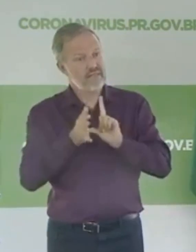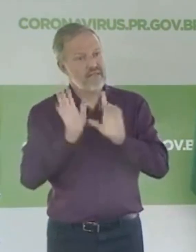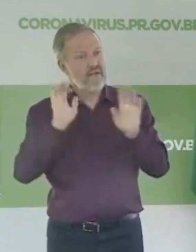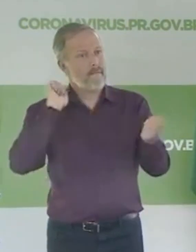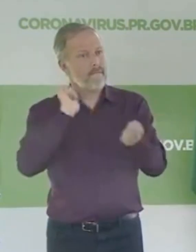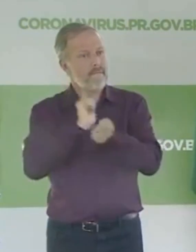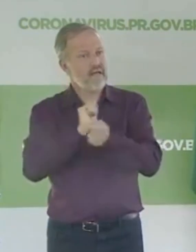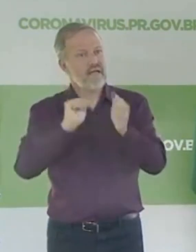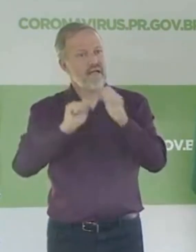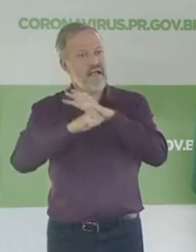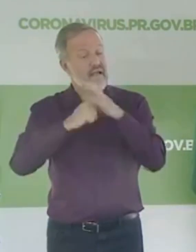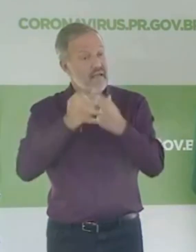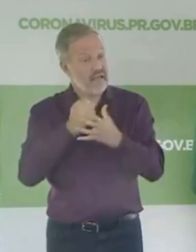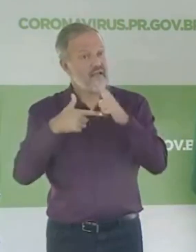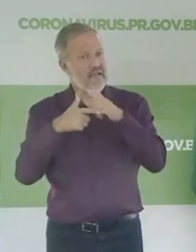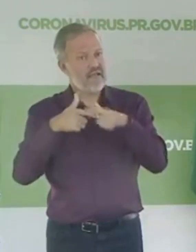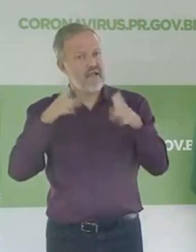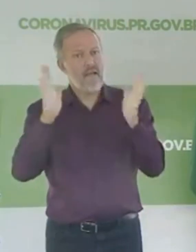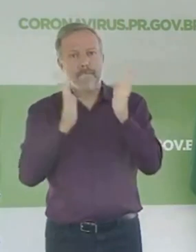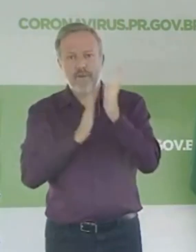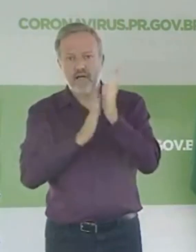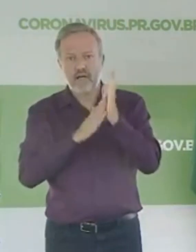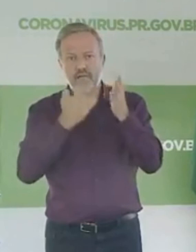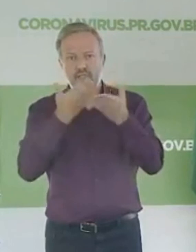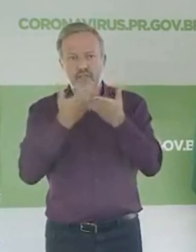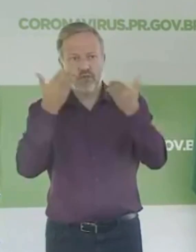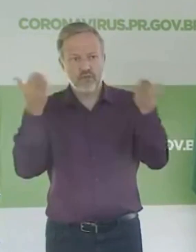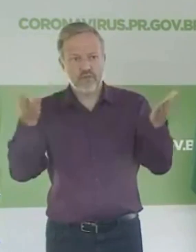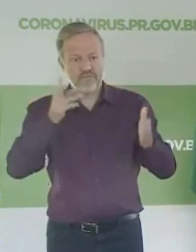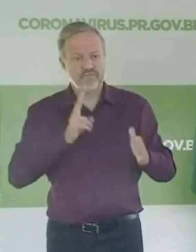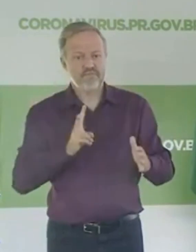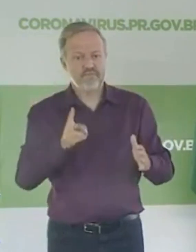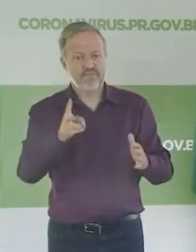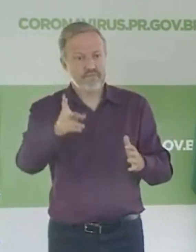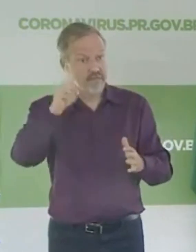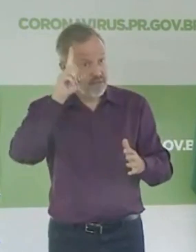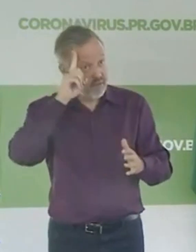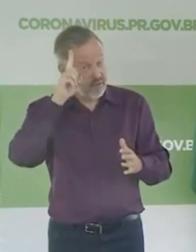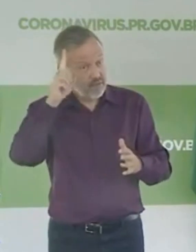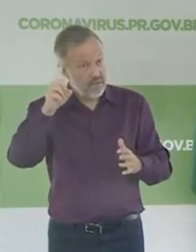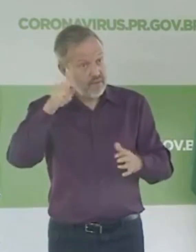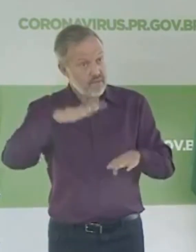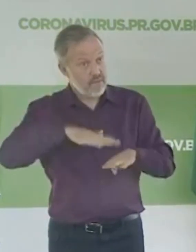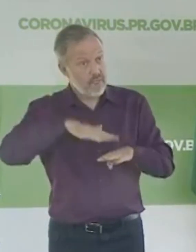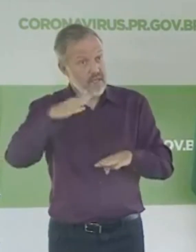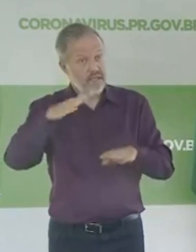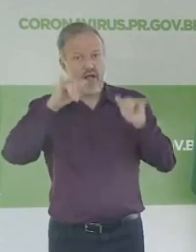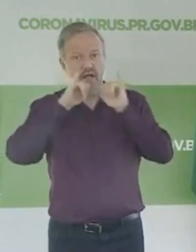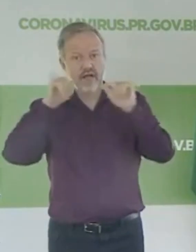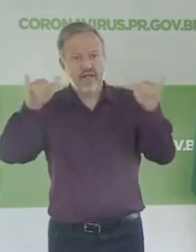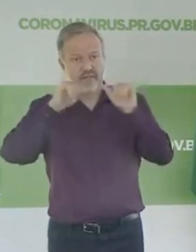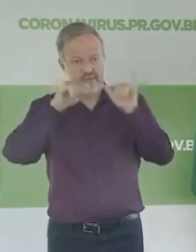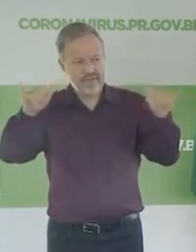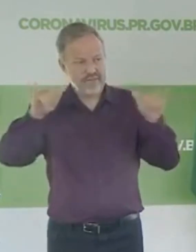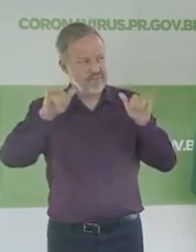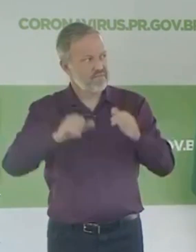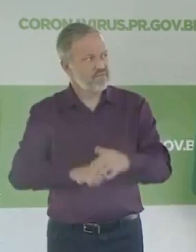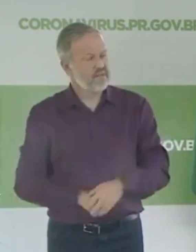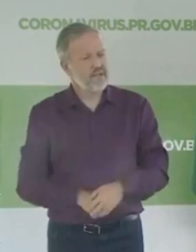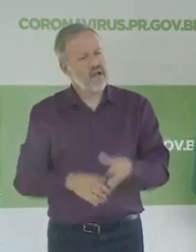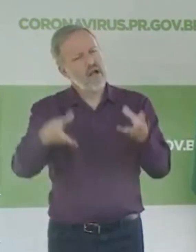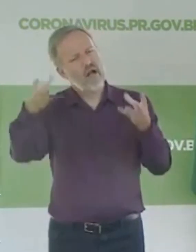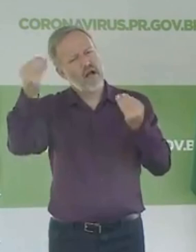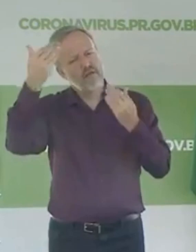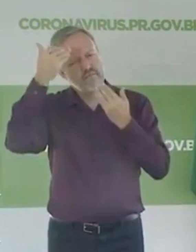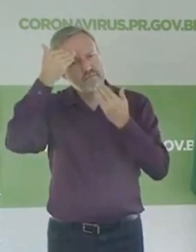desse problema. Parabéns a todos vocês e vamos seguir em frente nos próximos dias nós temos mais informações para passar para a nossa população. Muito